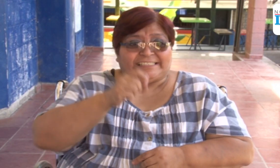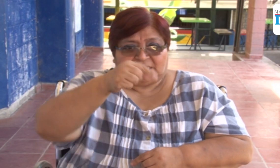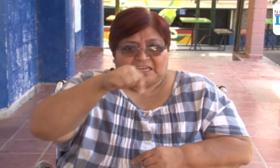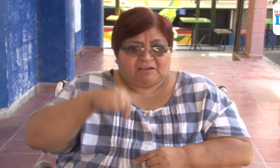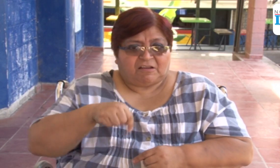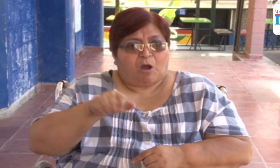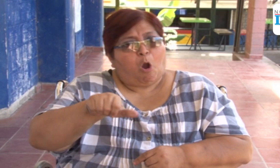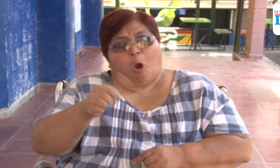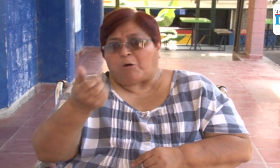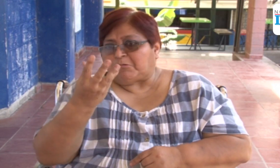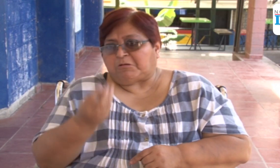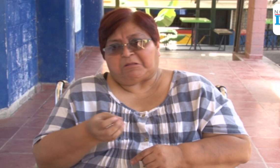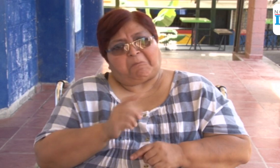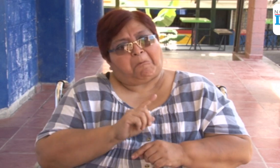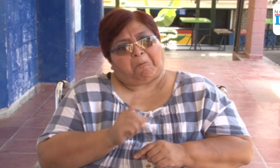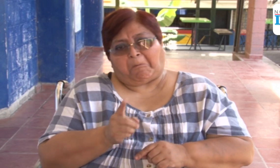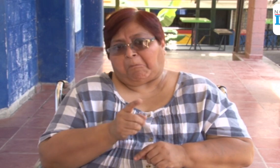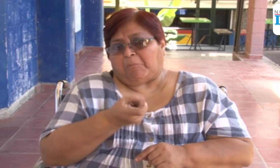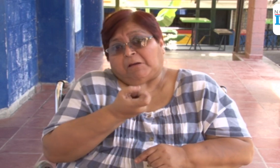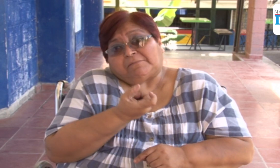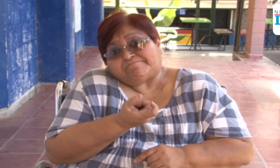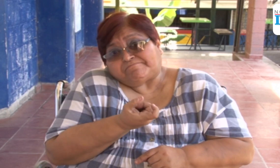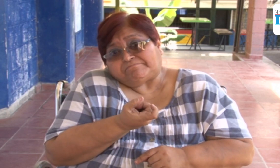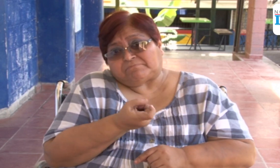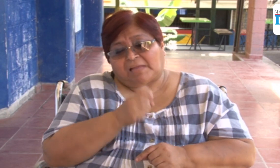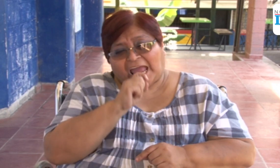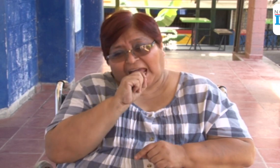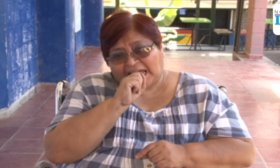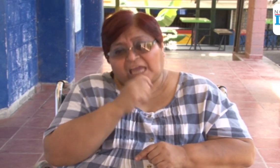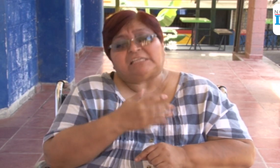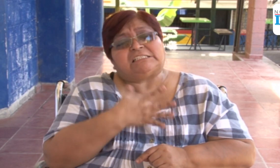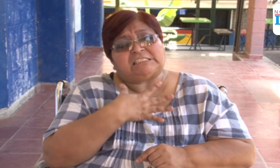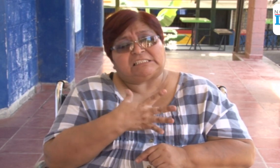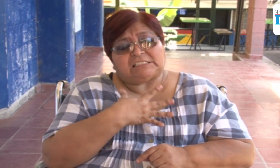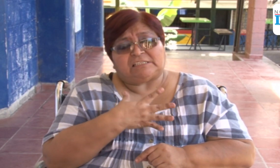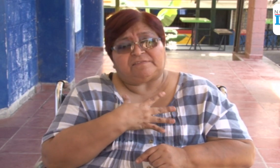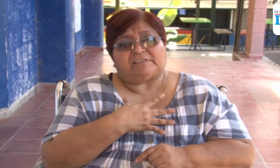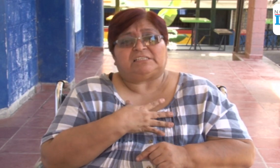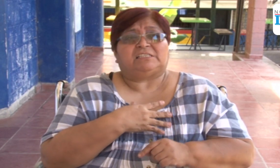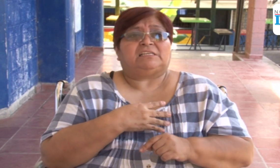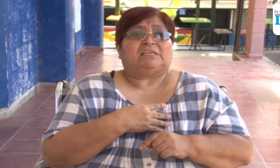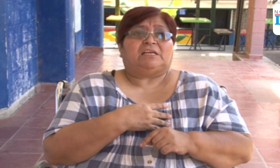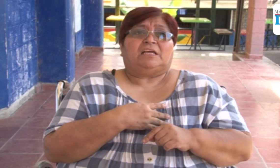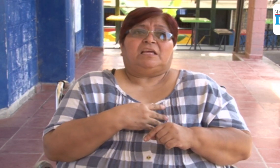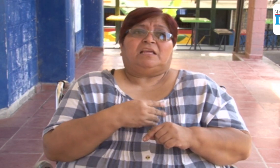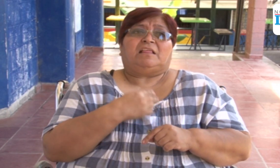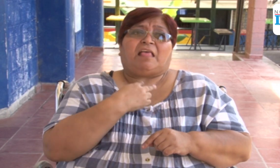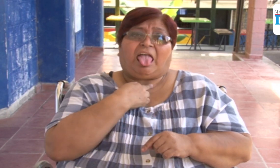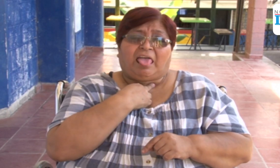sordos es deficiente. La distancia y el gasto económico influyen que se salgan de la escuela.